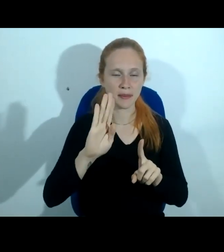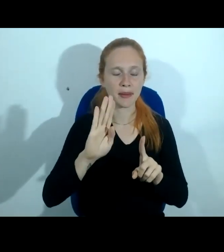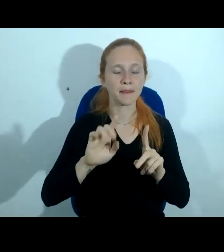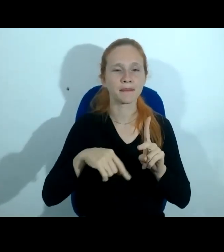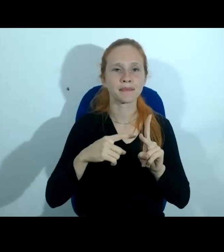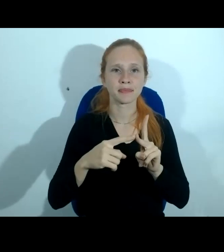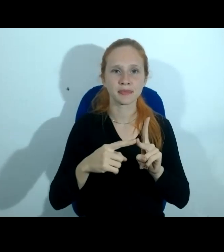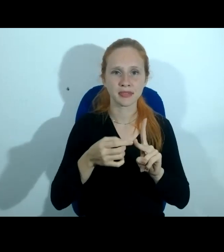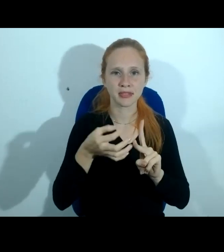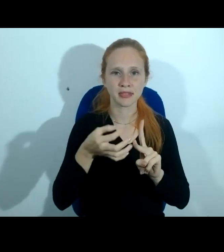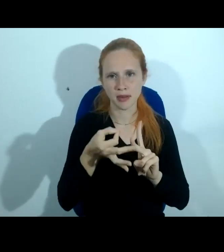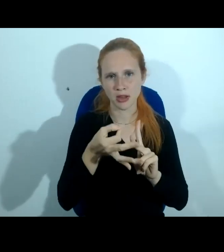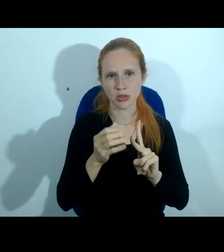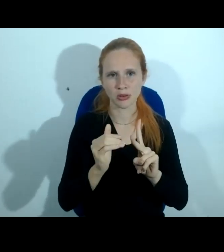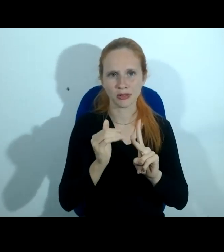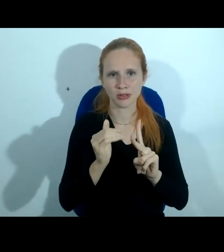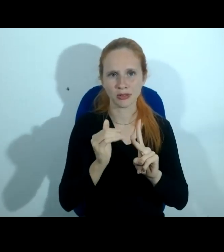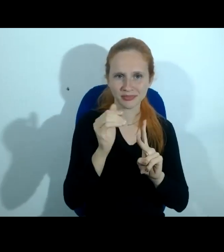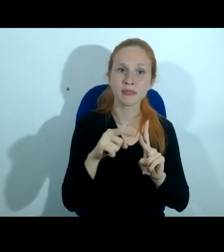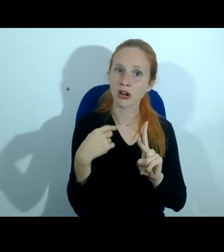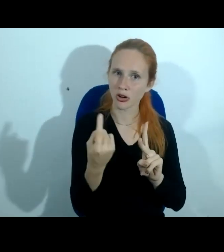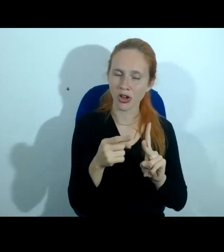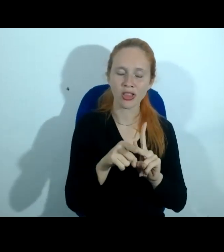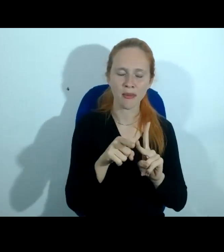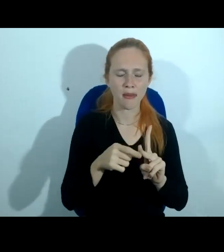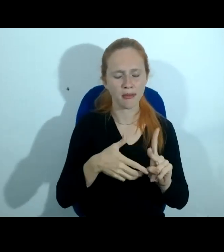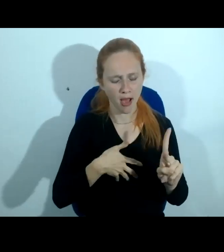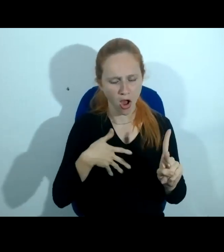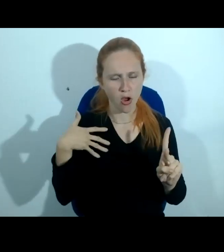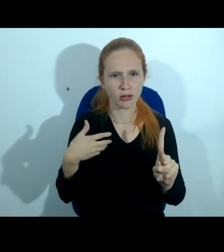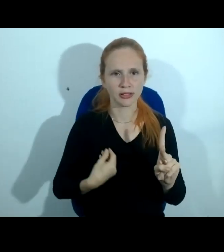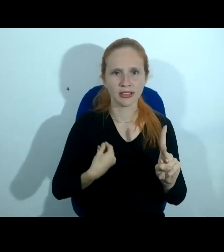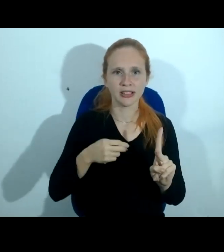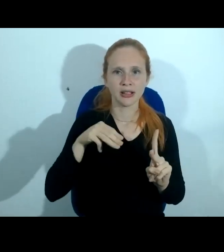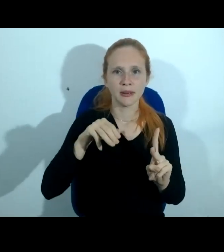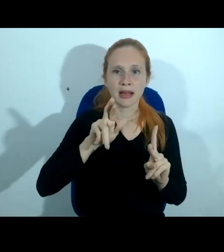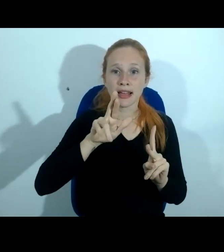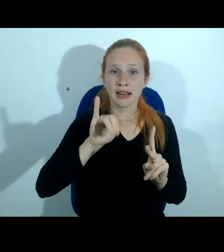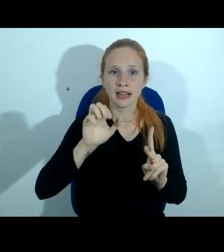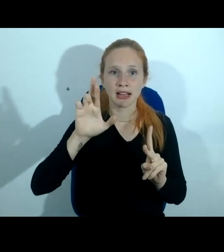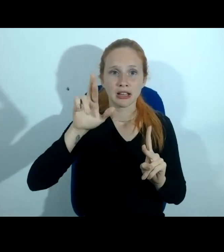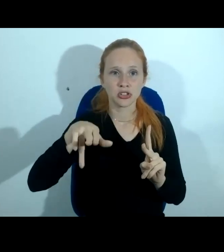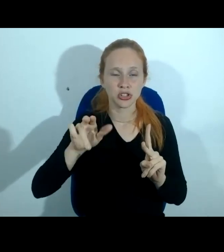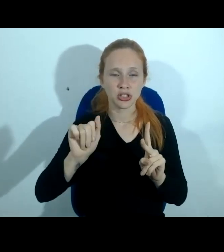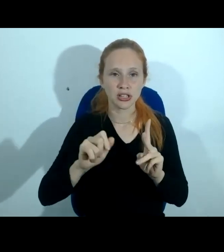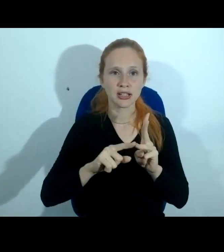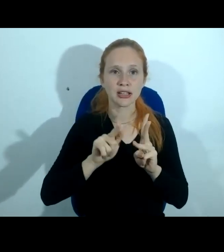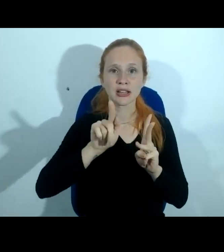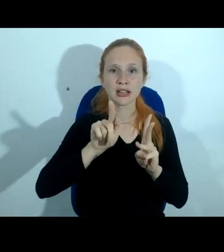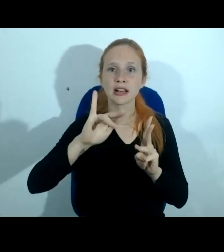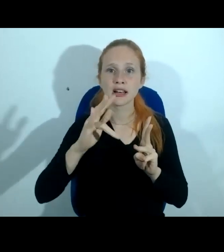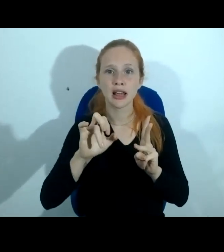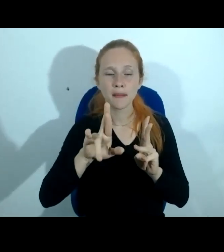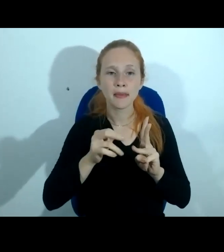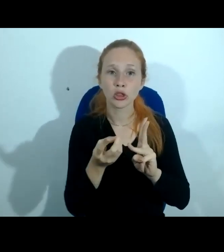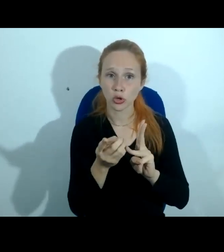todas para nós também, é uma honra estar aqui, a colega Maria Cristina, o Guilherme, doutor